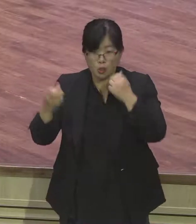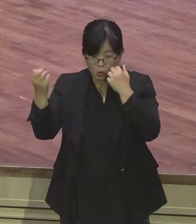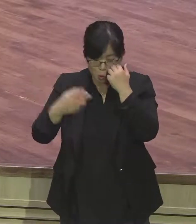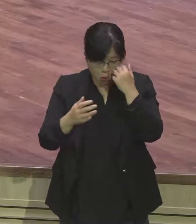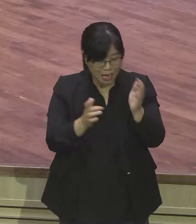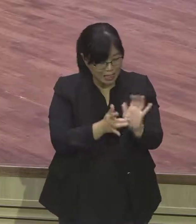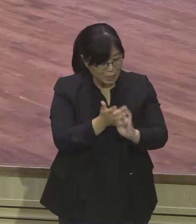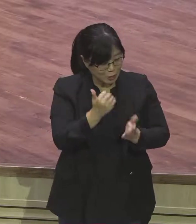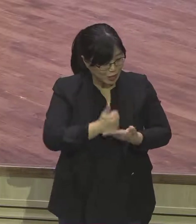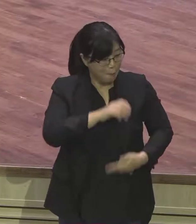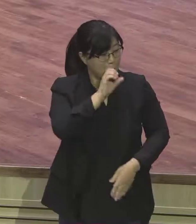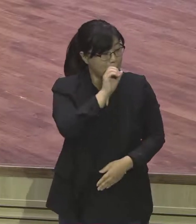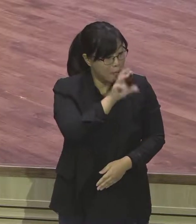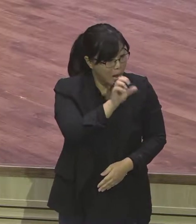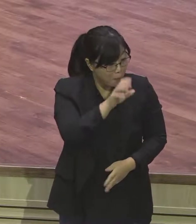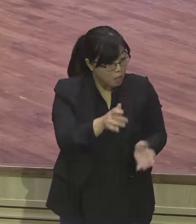만든다. 거듭나게 한다.